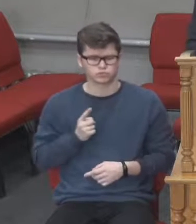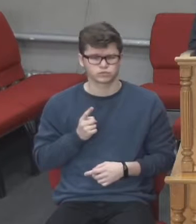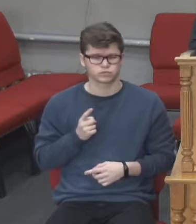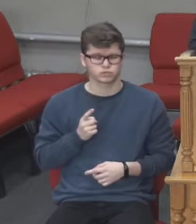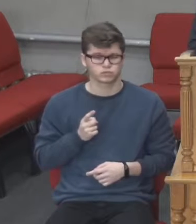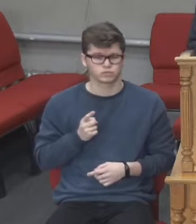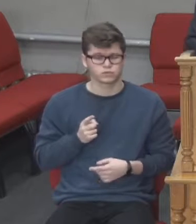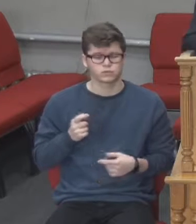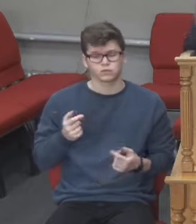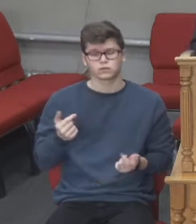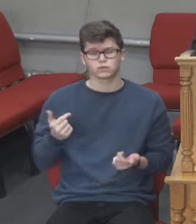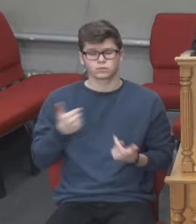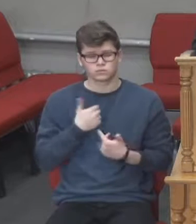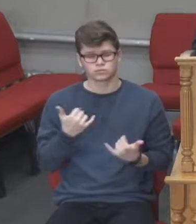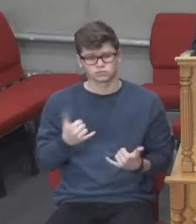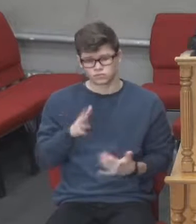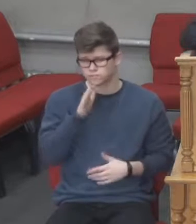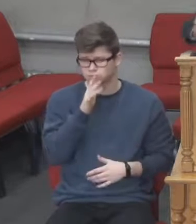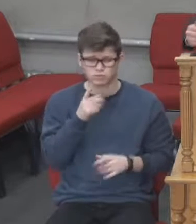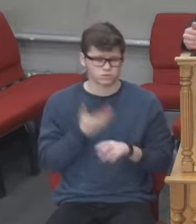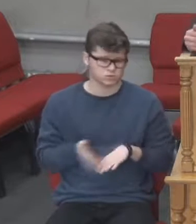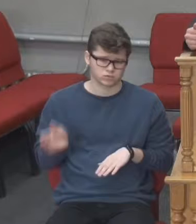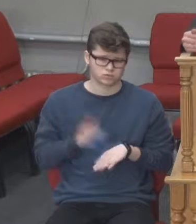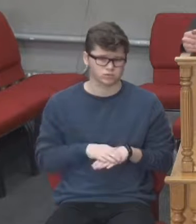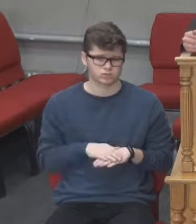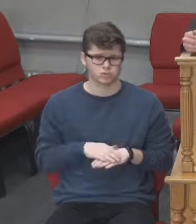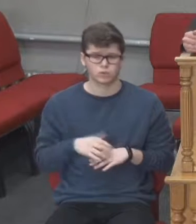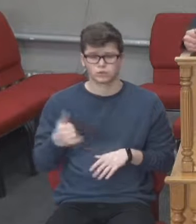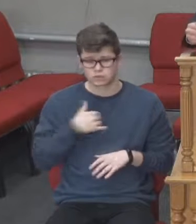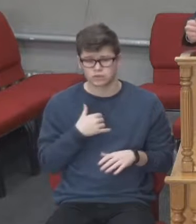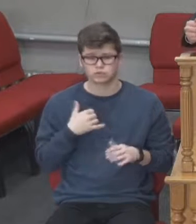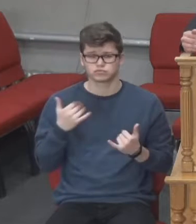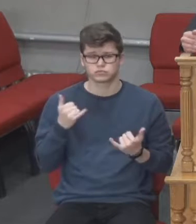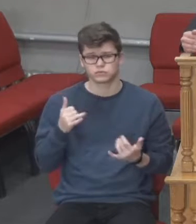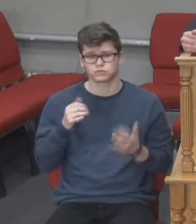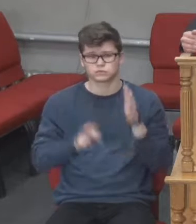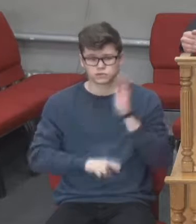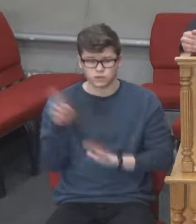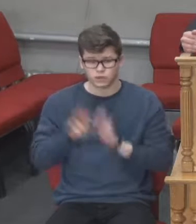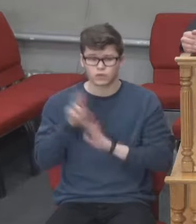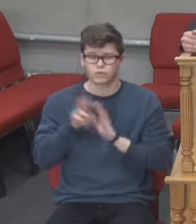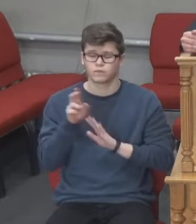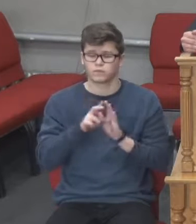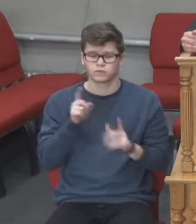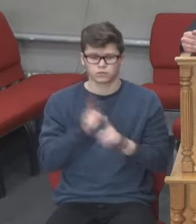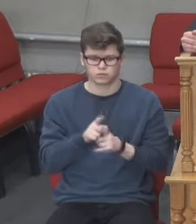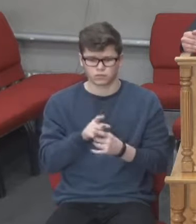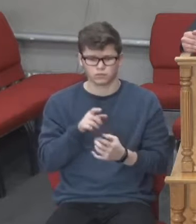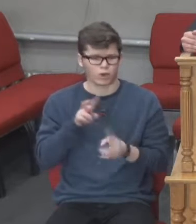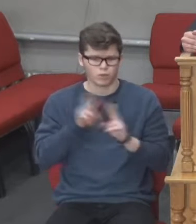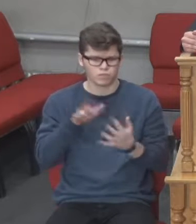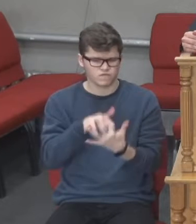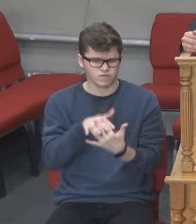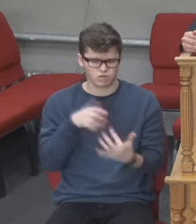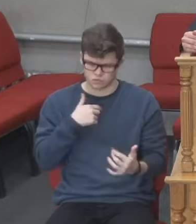складні, неординарні часи. Церква Господа Ісуса Христа на передовій. Ми ті